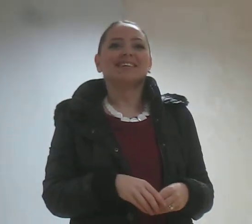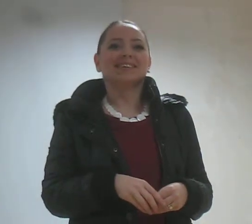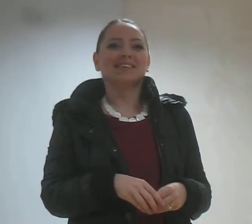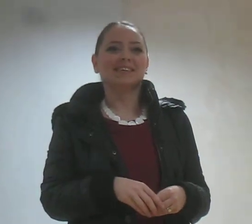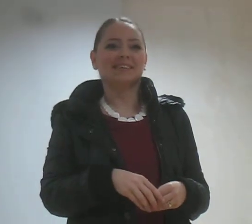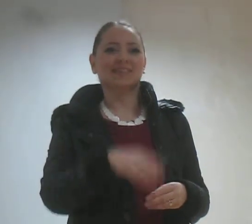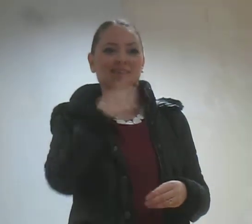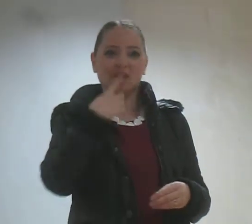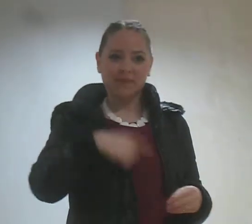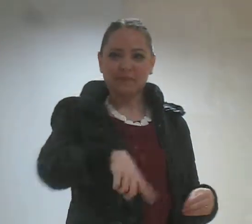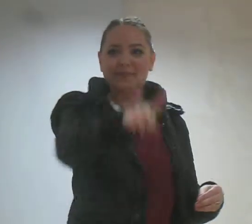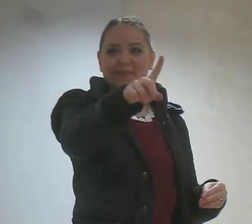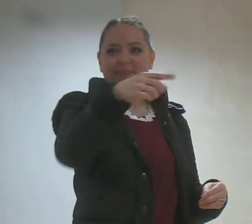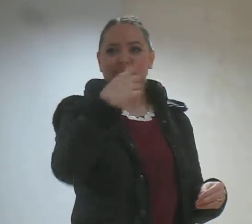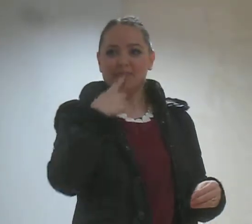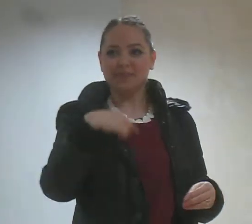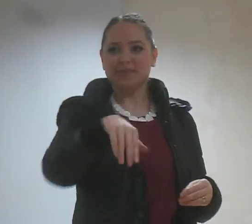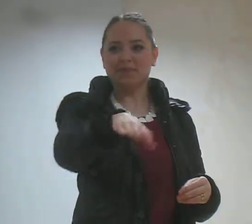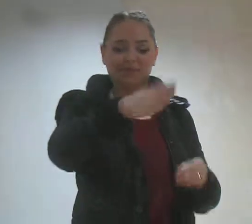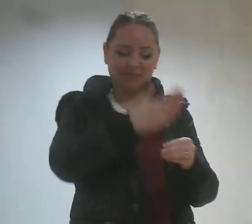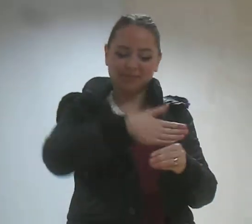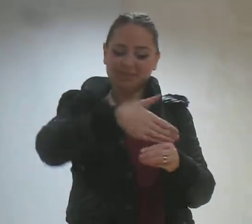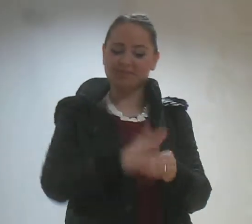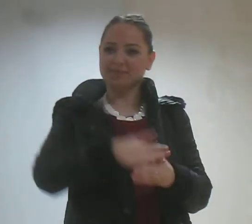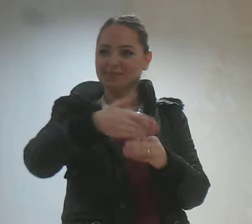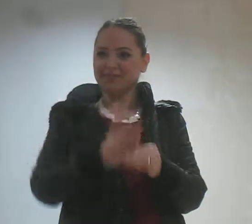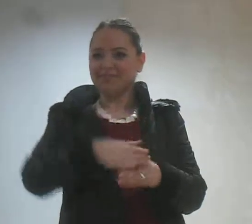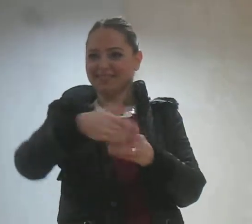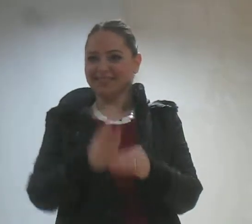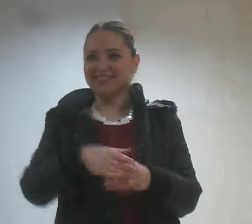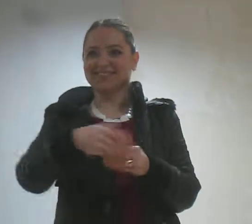Biberleri attım. Biberleri attım.